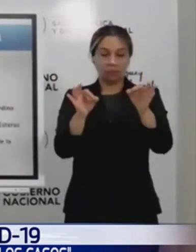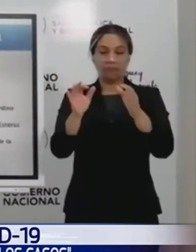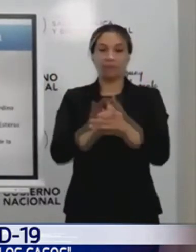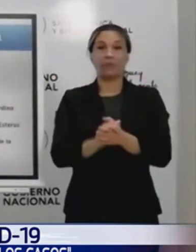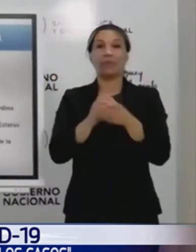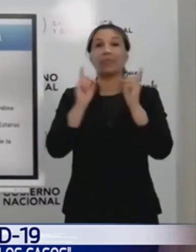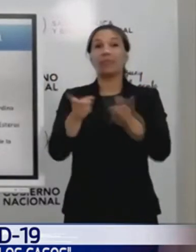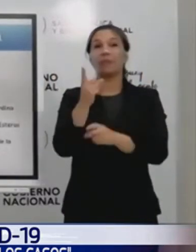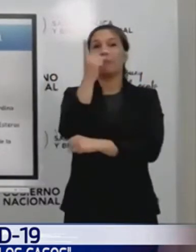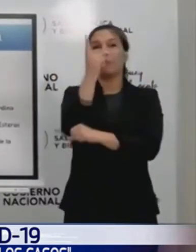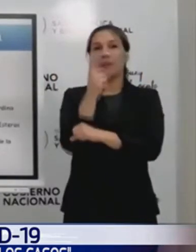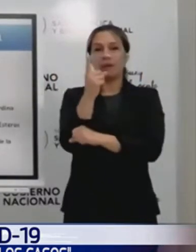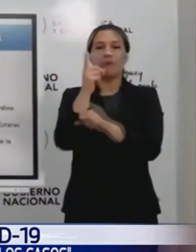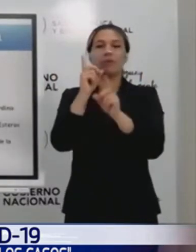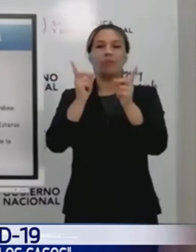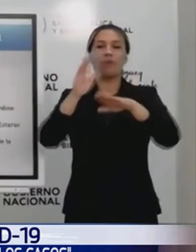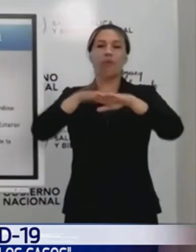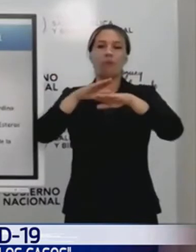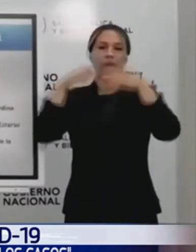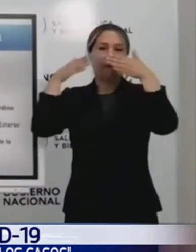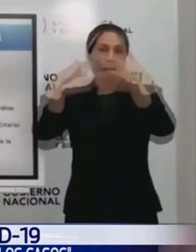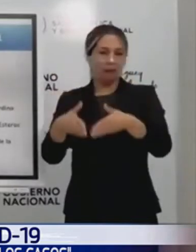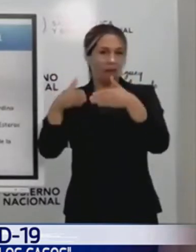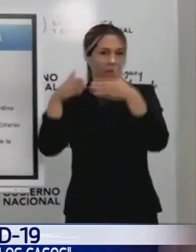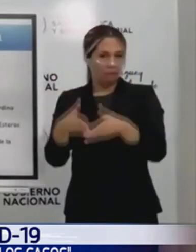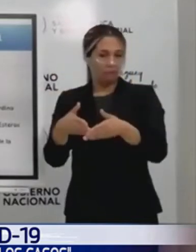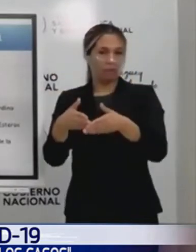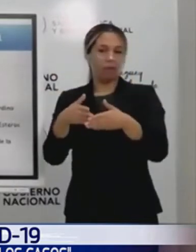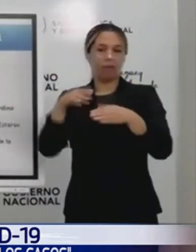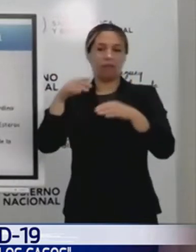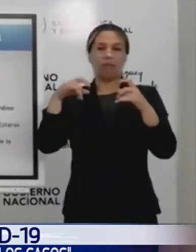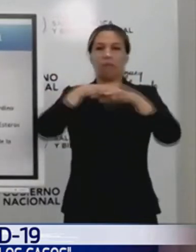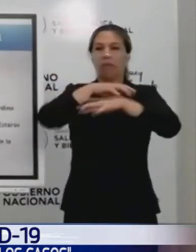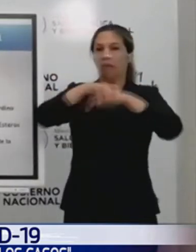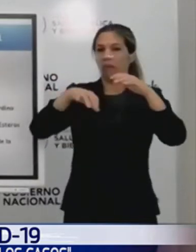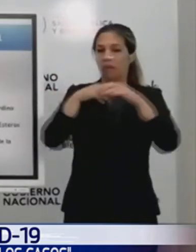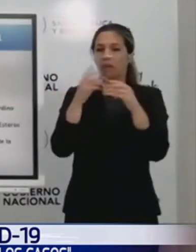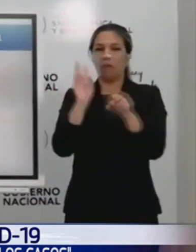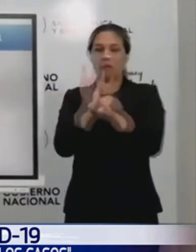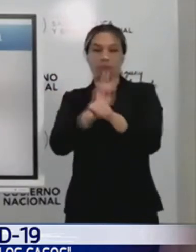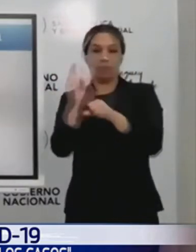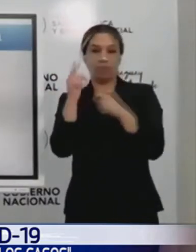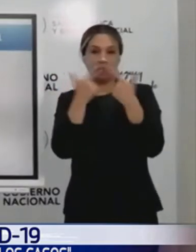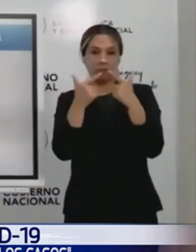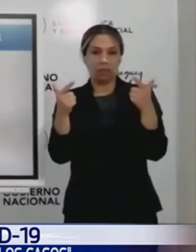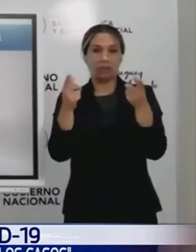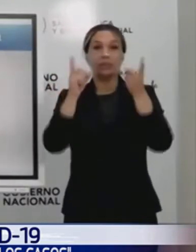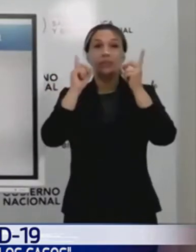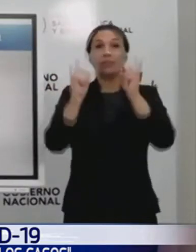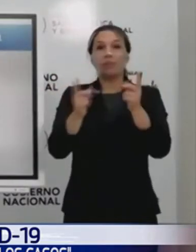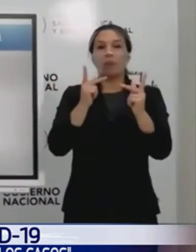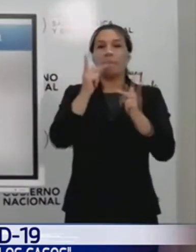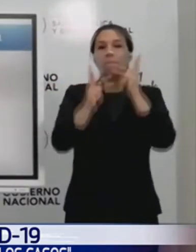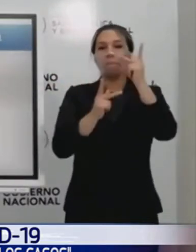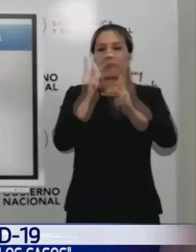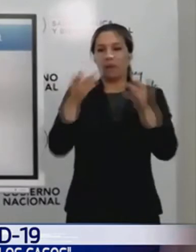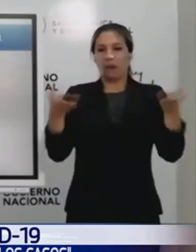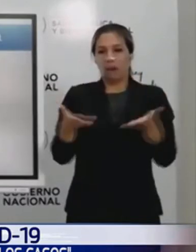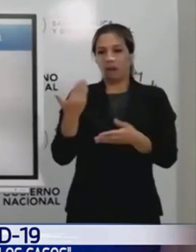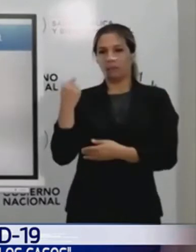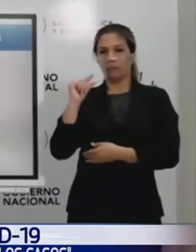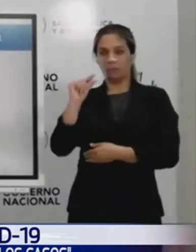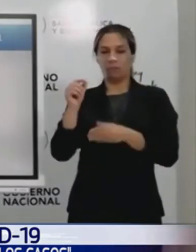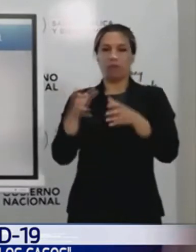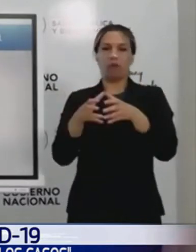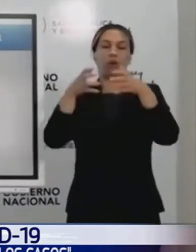lo que es lo balneario. Y en Embucú tuvimos en la última semana un aumento muy importante en la ciudad de Pilar. San Pedro,